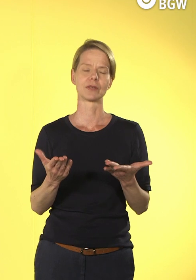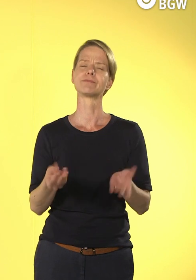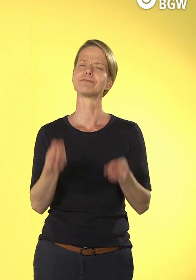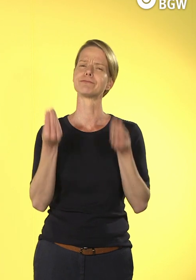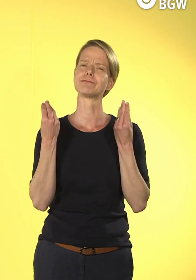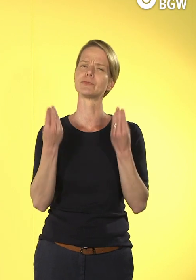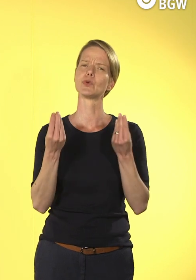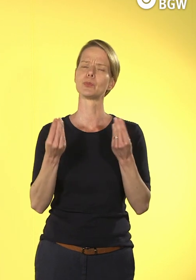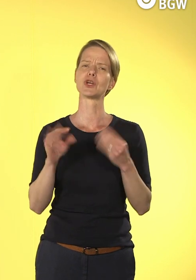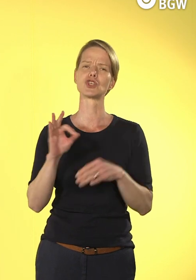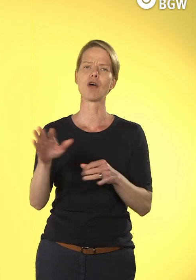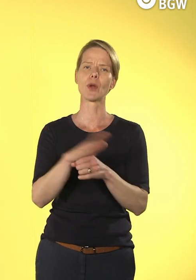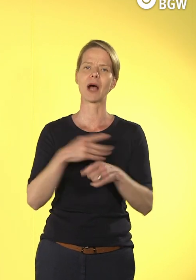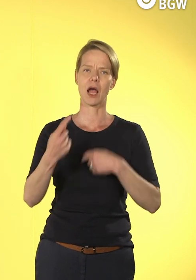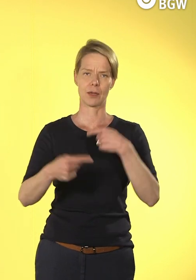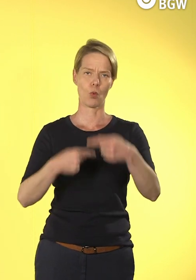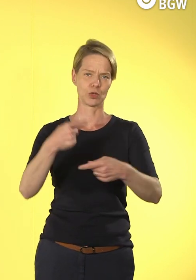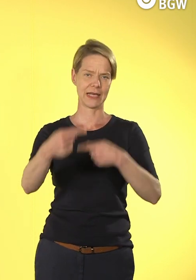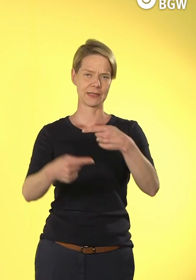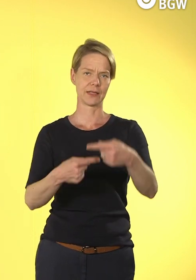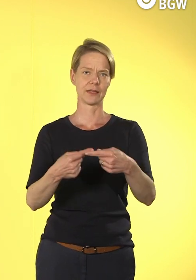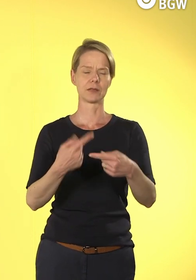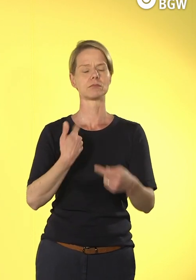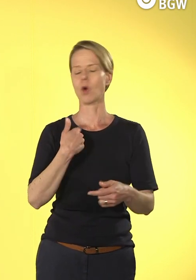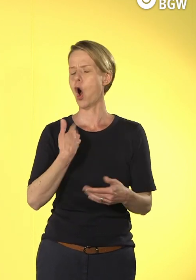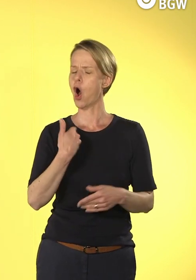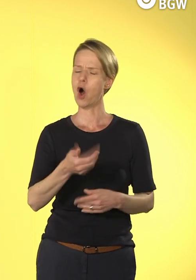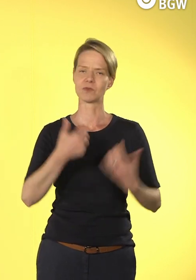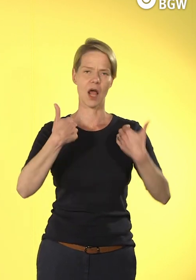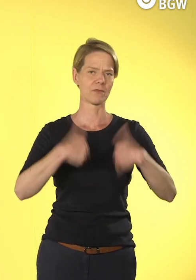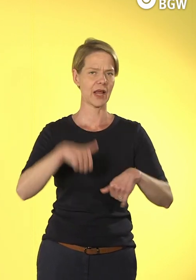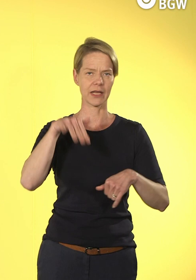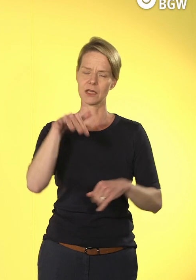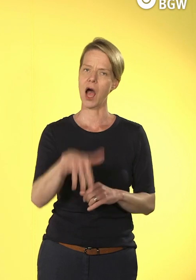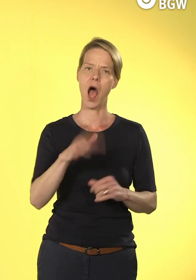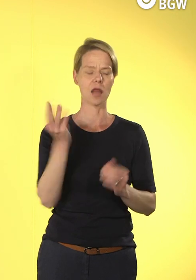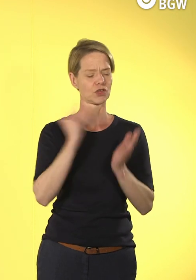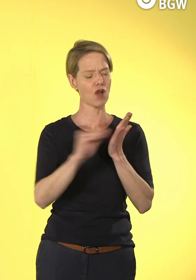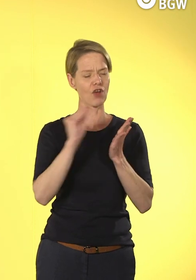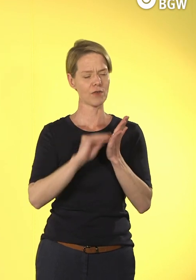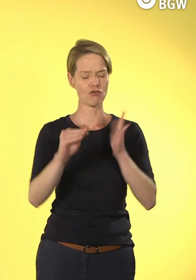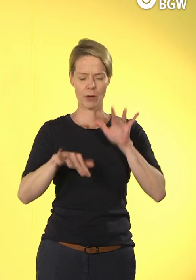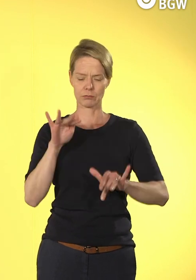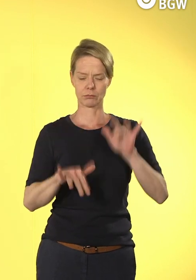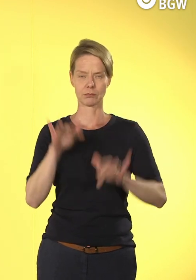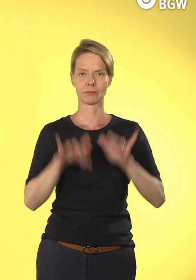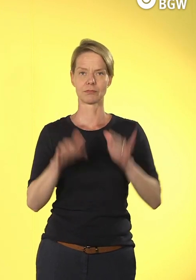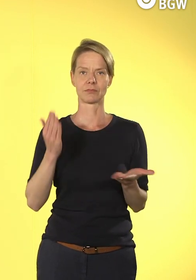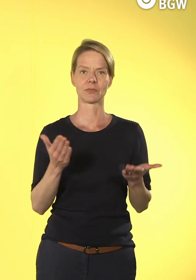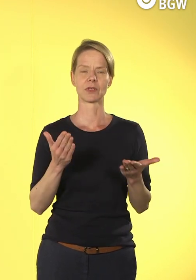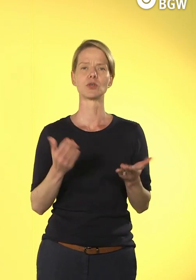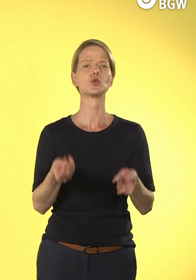Ja, wir sind verpflichtet zu dokumentieren. Man könnte es natürlich auch in andere Sichtweisen hier reinnehmen, aber das sind meistens so Prozessdigitalisierungen,